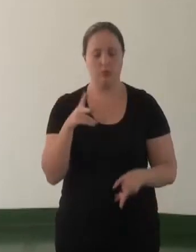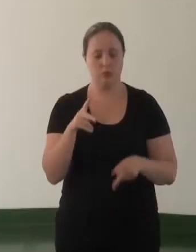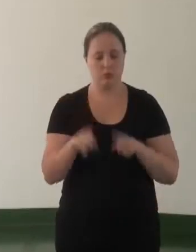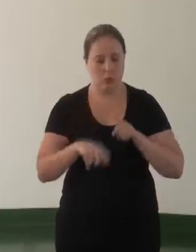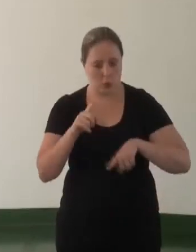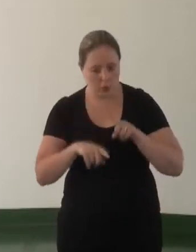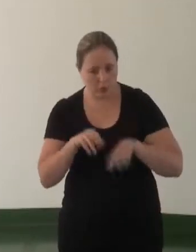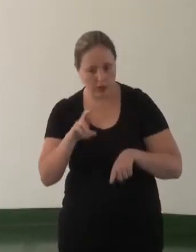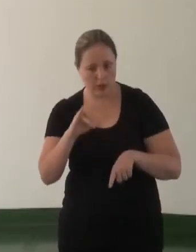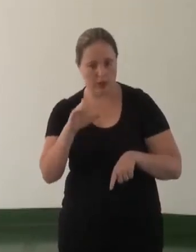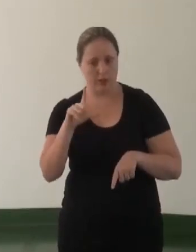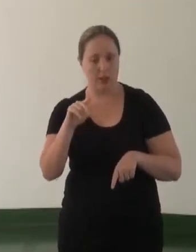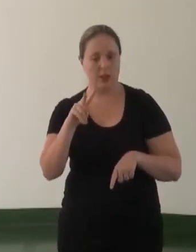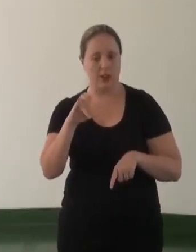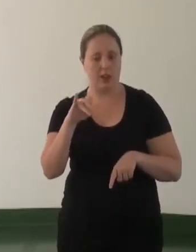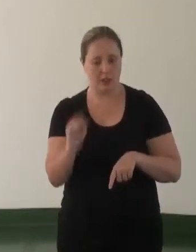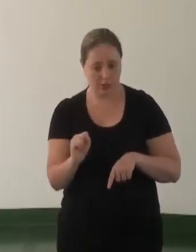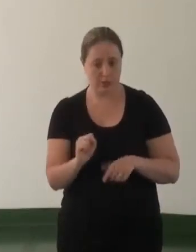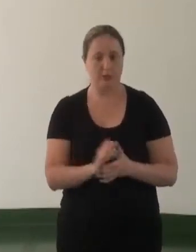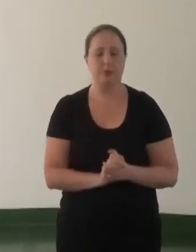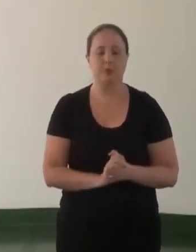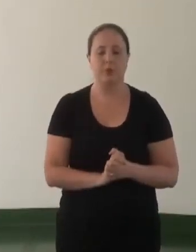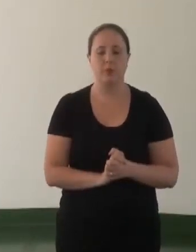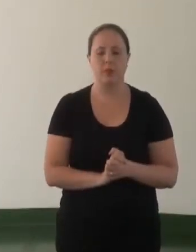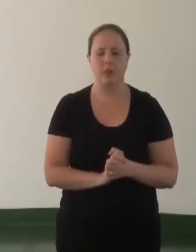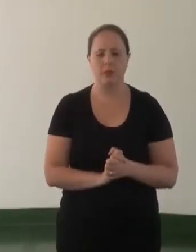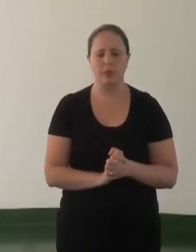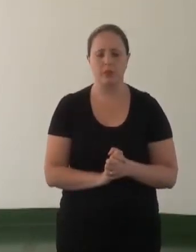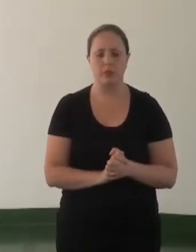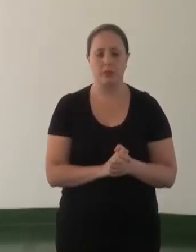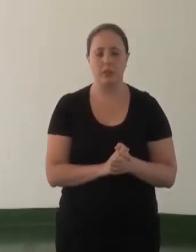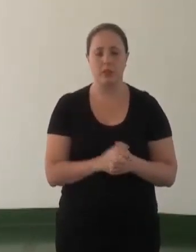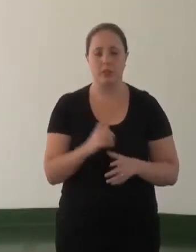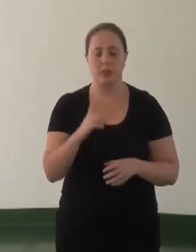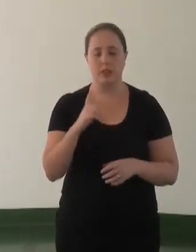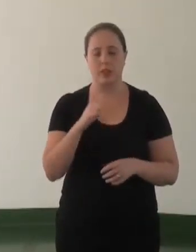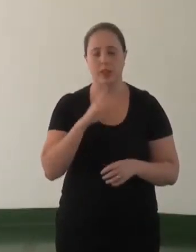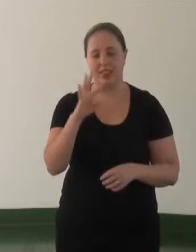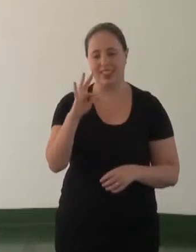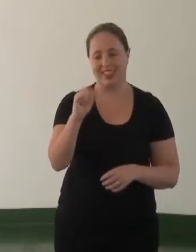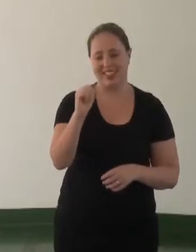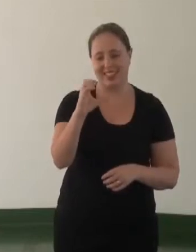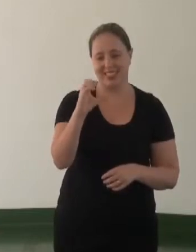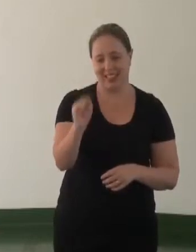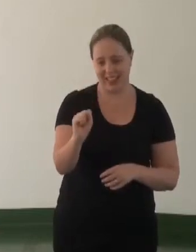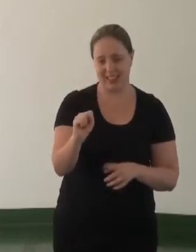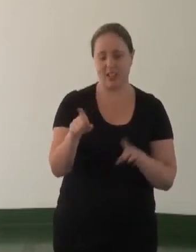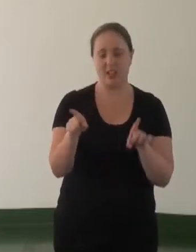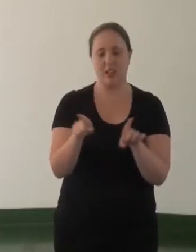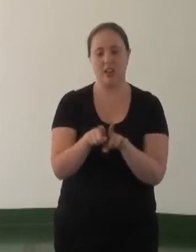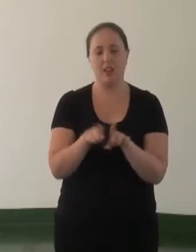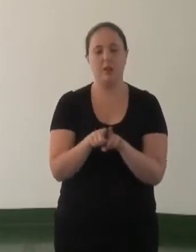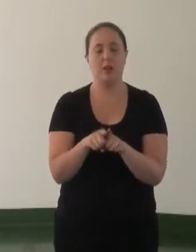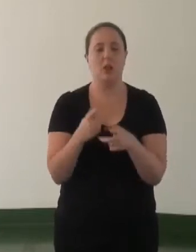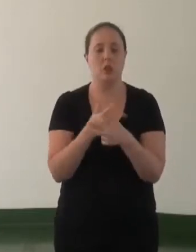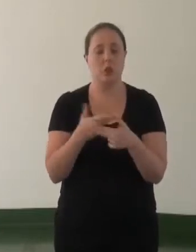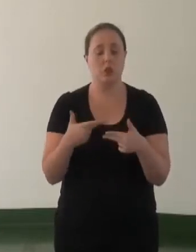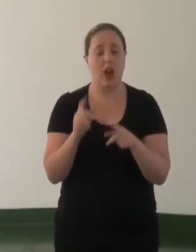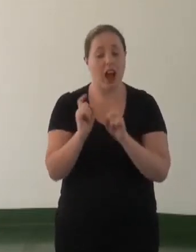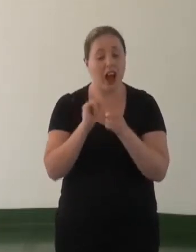Nacional de Resíduos Sólidos, mediante celebração de TACs e demais medidas administrativas e judicial.